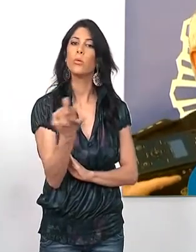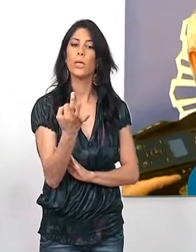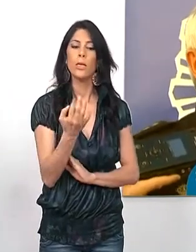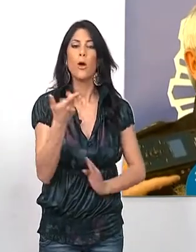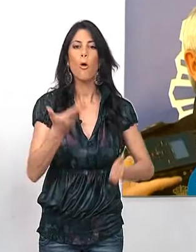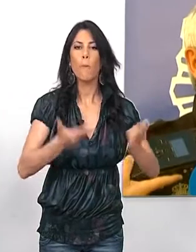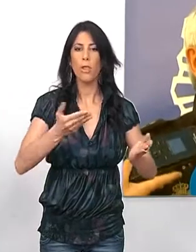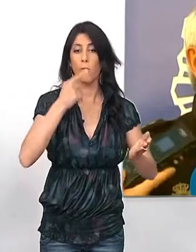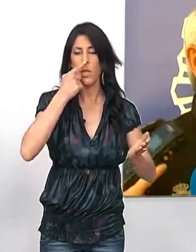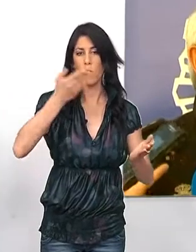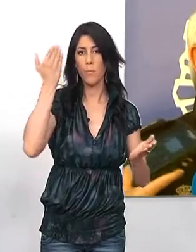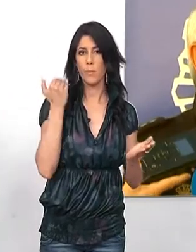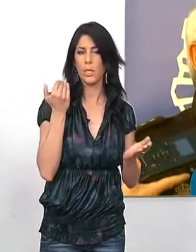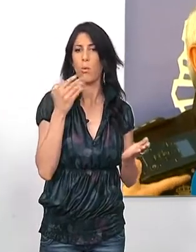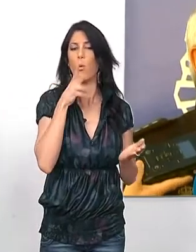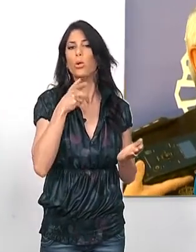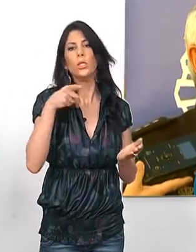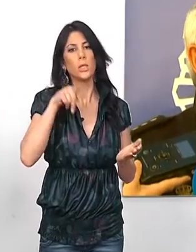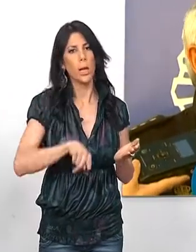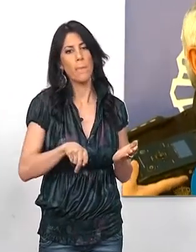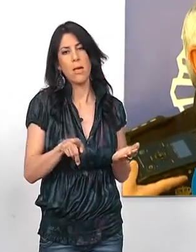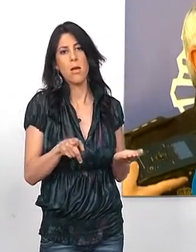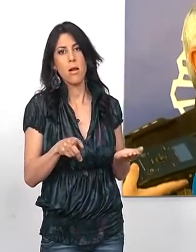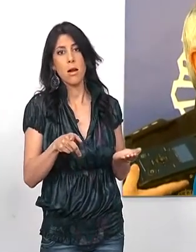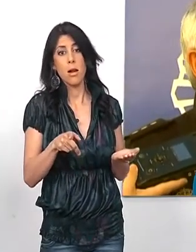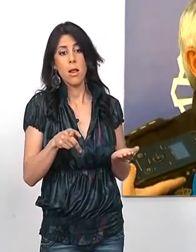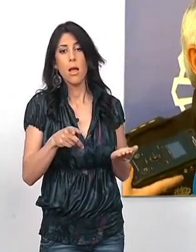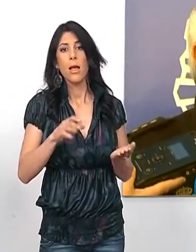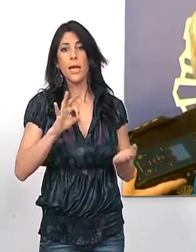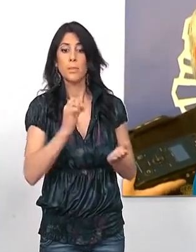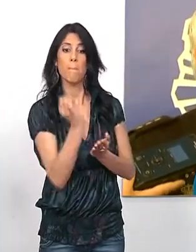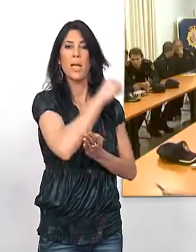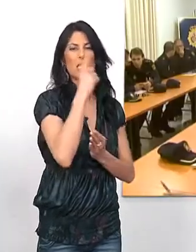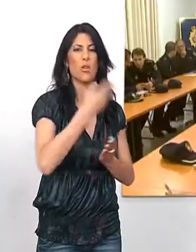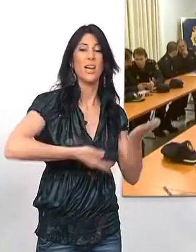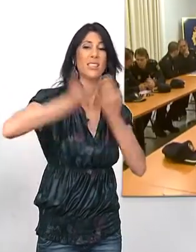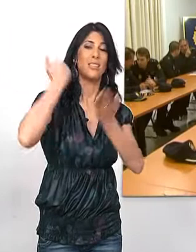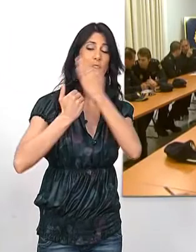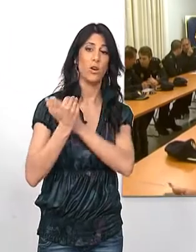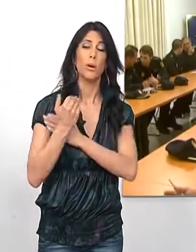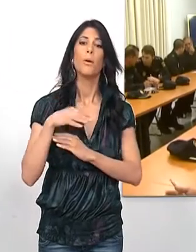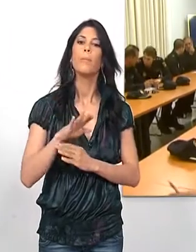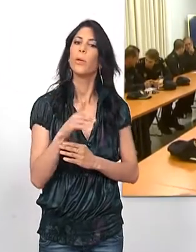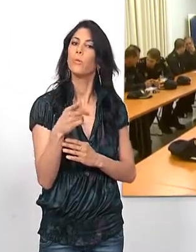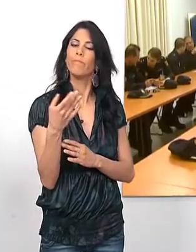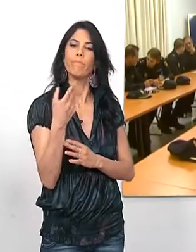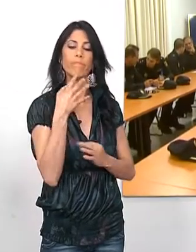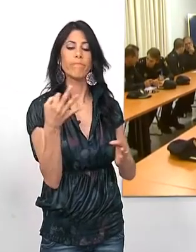si lo comparamos con el año pasado, que también fue excelente en relación con el año. Por su parte, el subdelegado de gobierno, Andrés García Lorca, ha